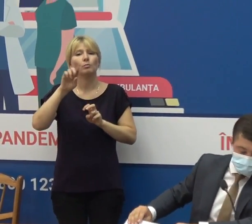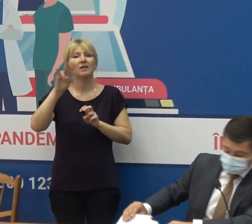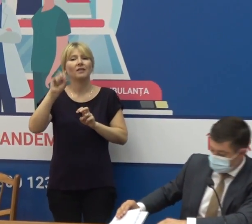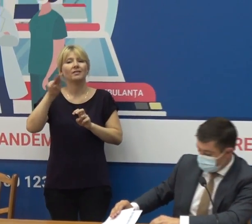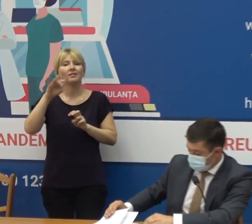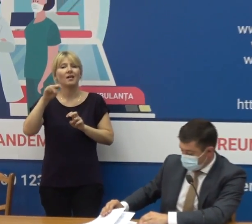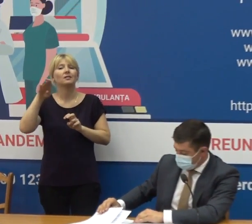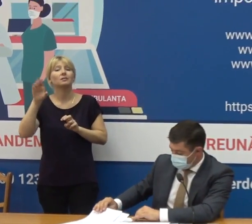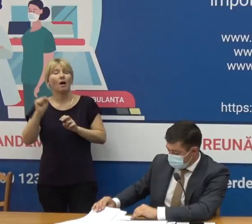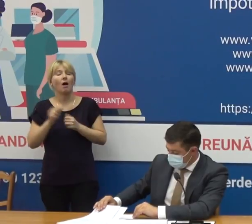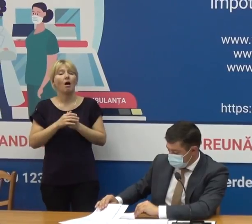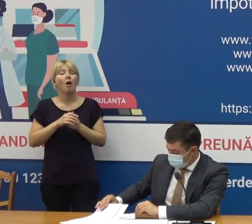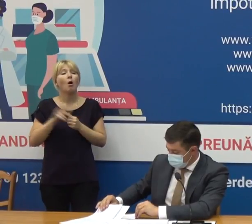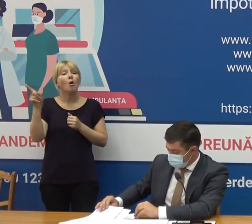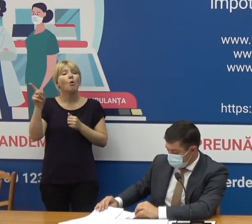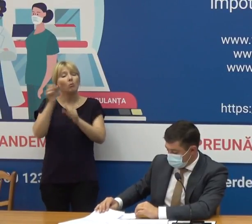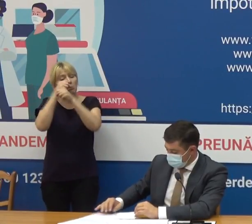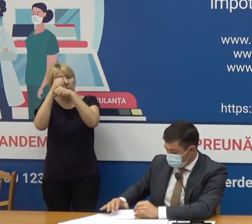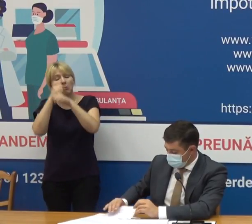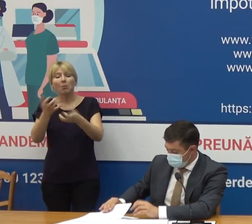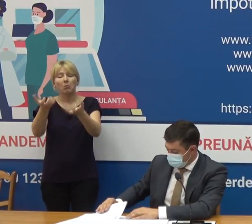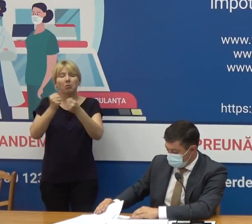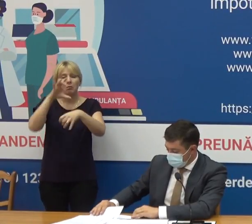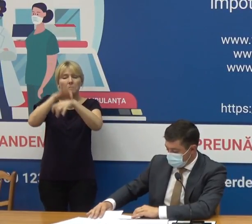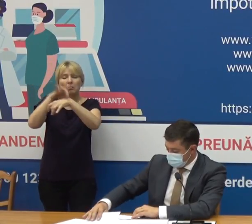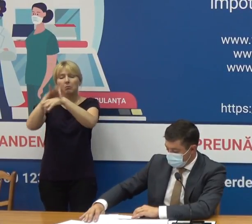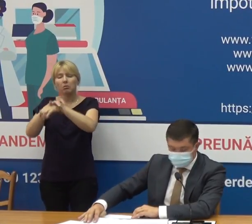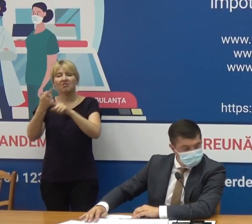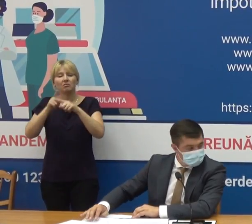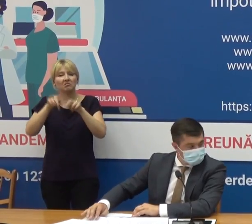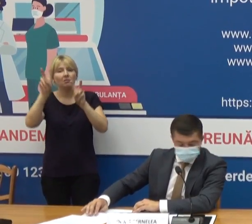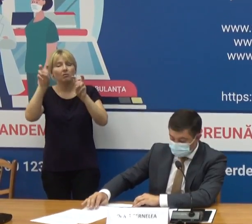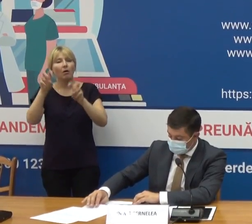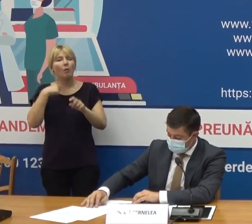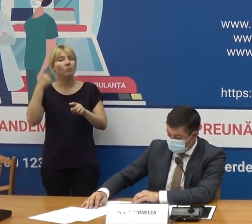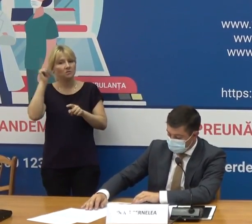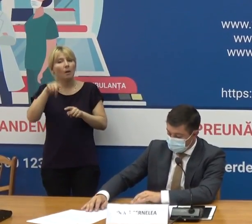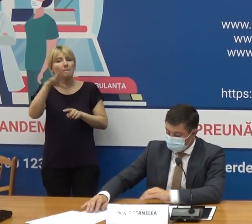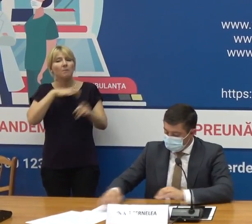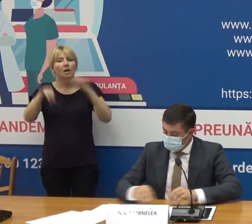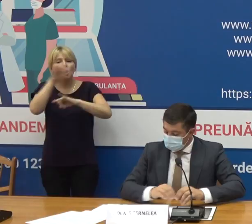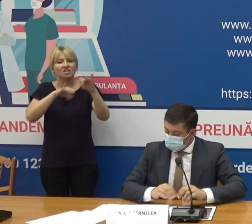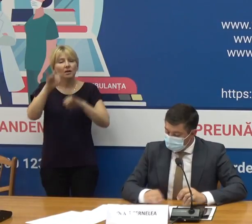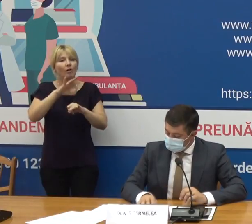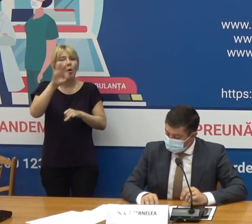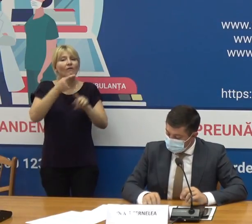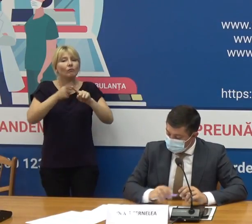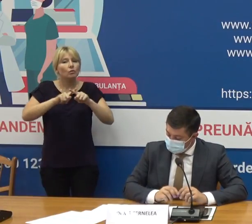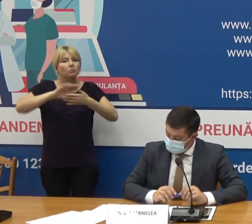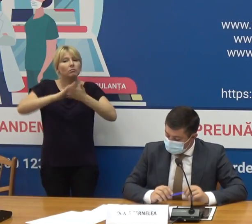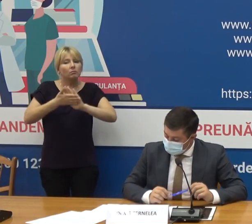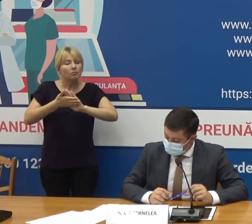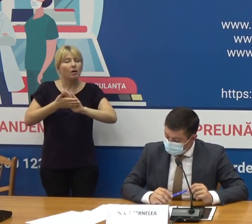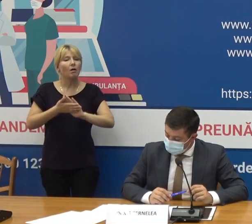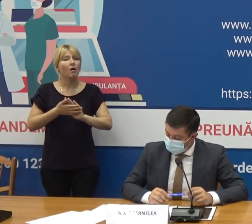au primit activ pentru a depresa acest variant pentru că știm că este discutat despre acest lucru și să ne spuneți